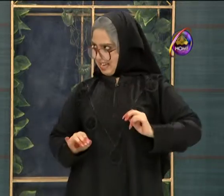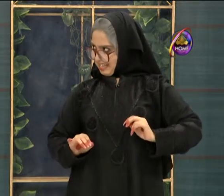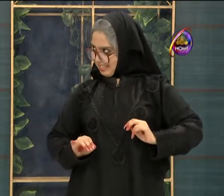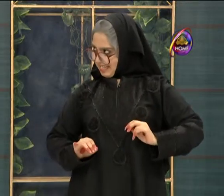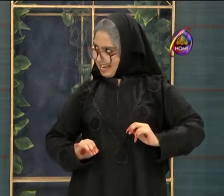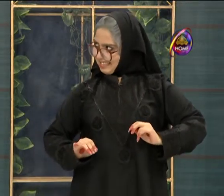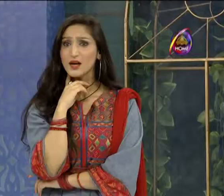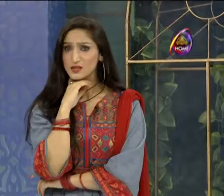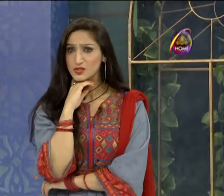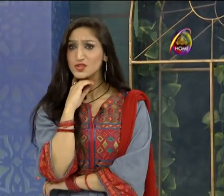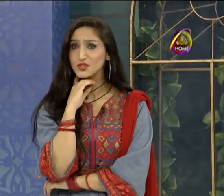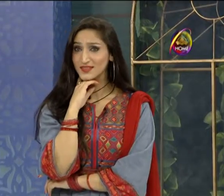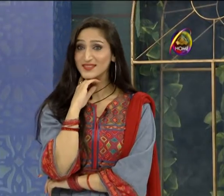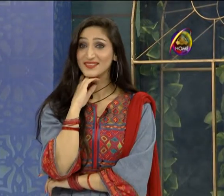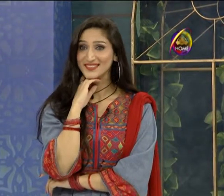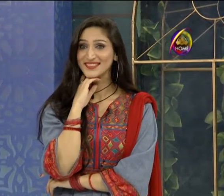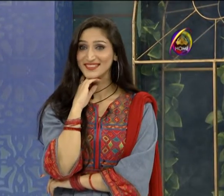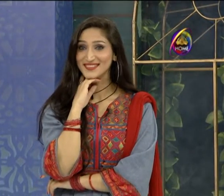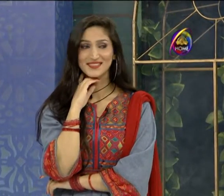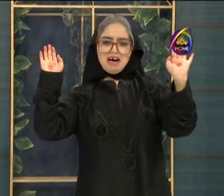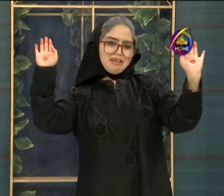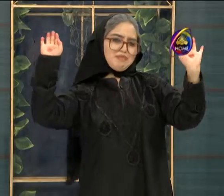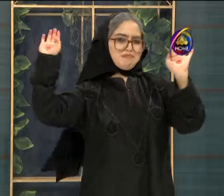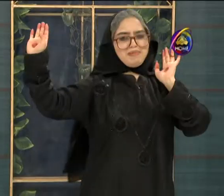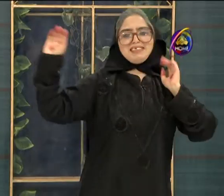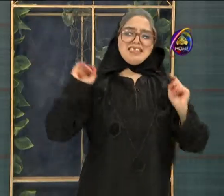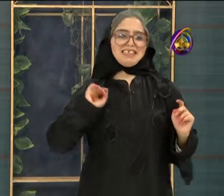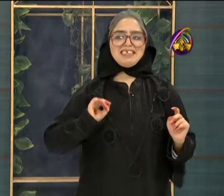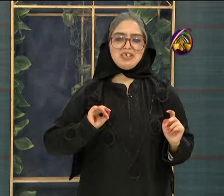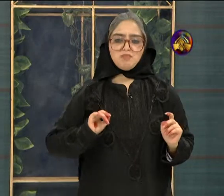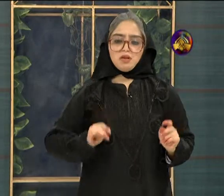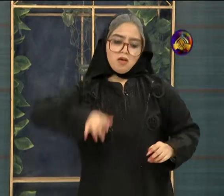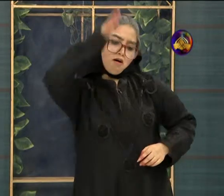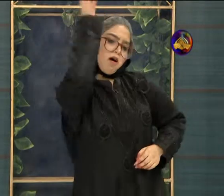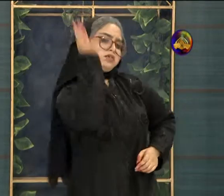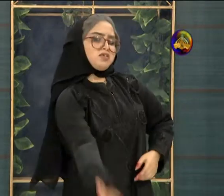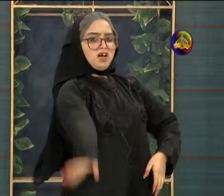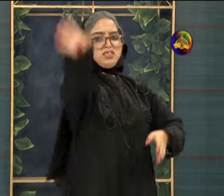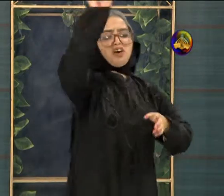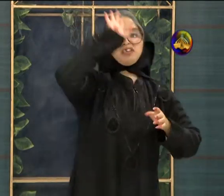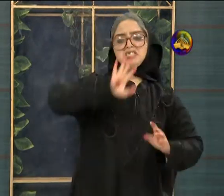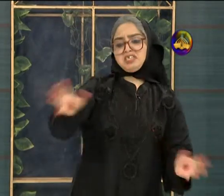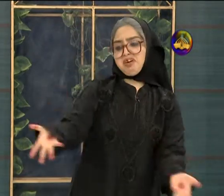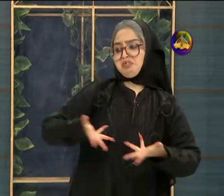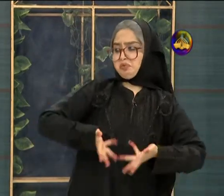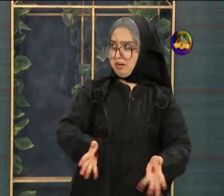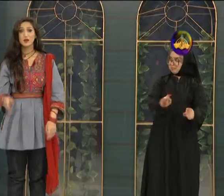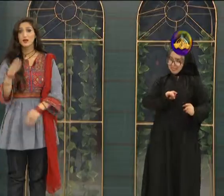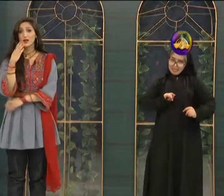کرتے تھے اور سو سے پیار محبت سے رہتے گھروں میں آن کی آن دیواریں کھڑی کروانا تو کوئی ہم سے سیکھے